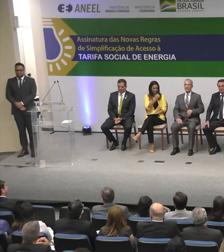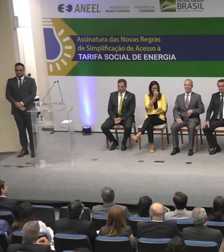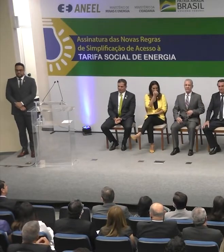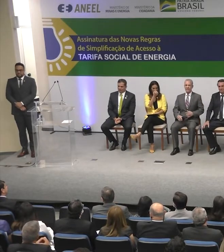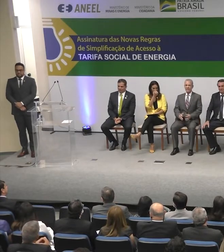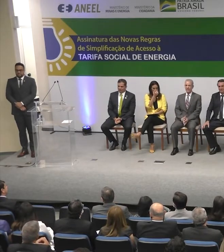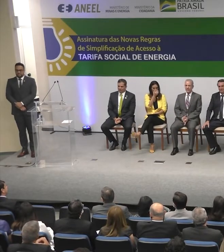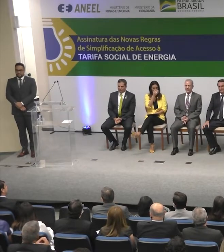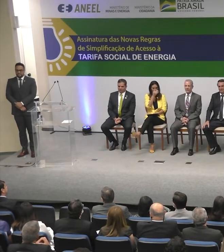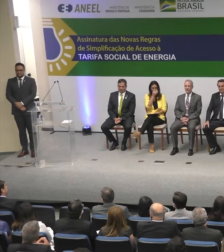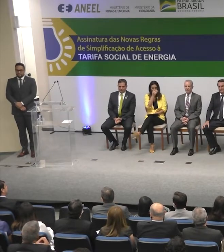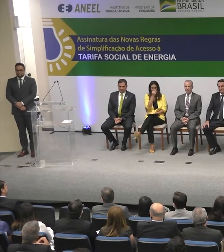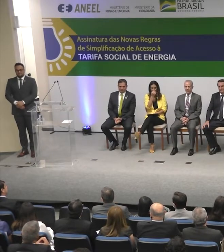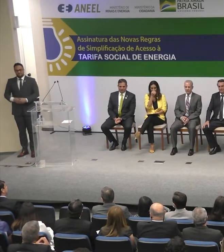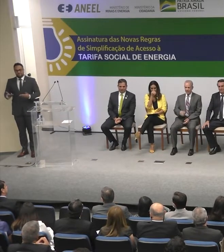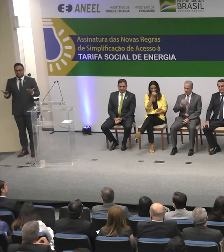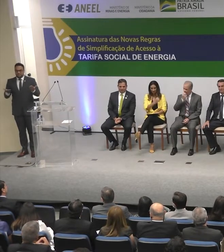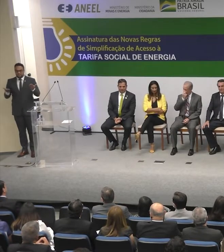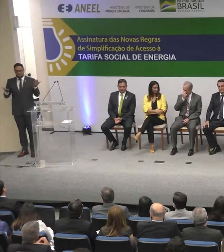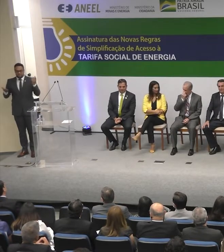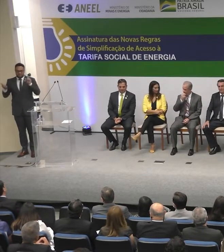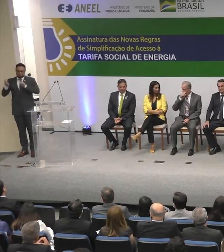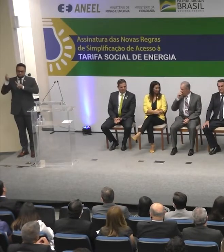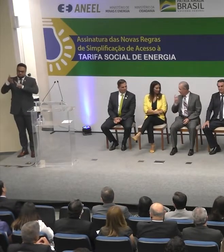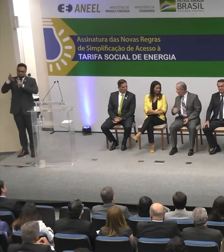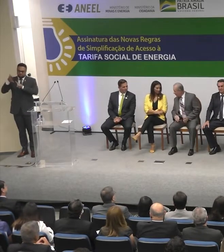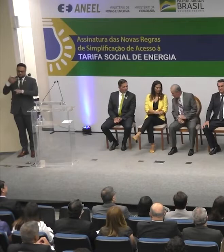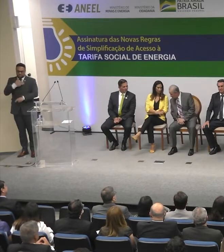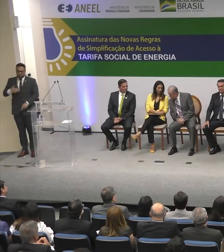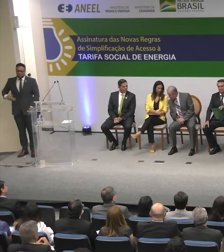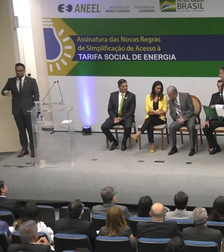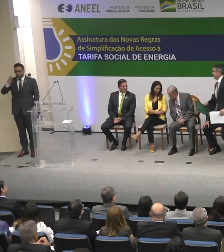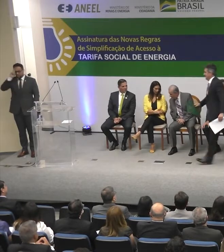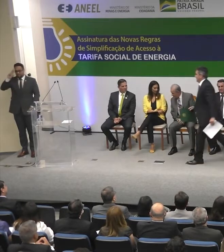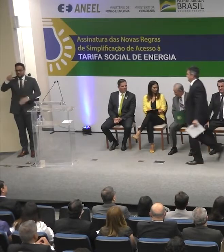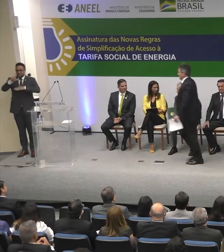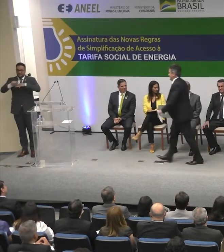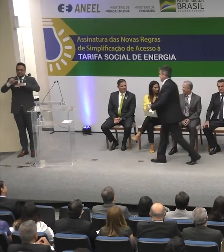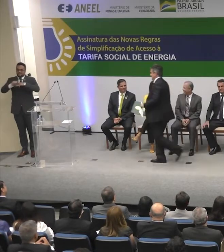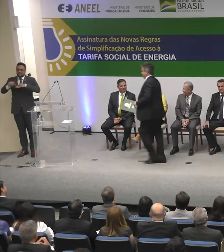A seguir, ouviremos o ministro-chefe da Casa Civil, o Ciro Nogueira.